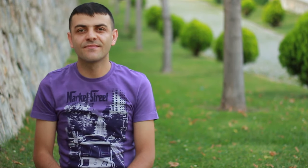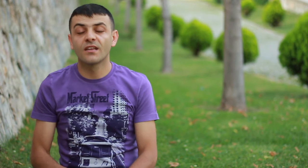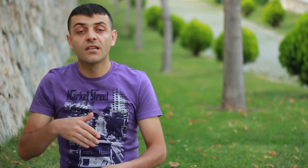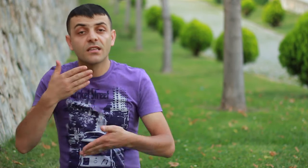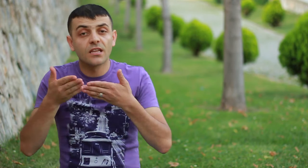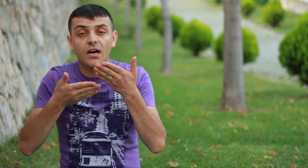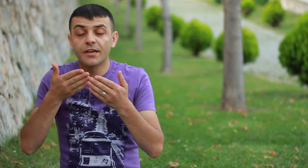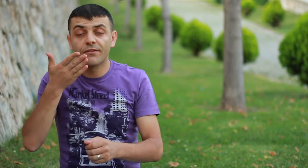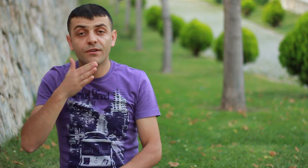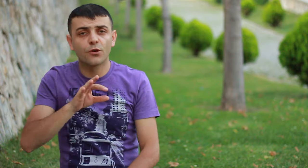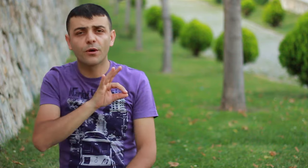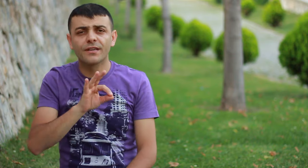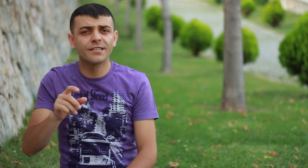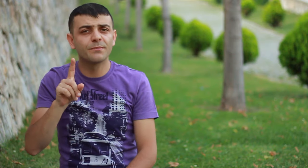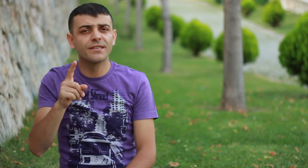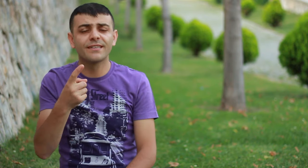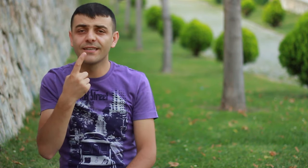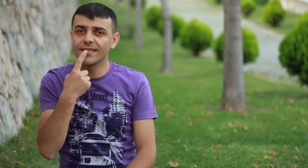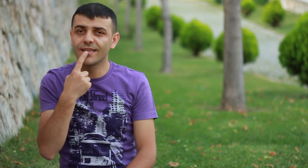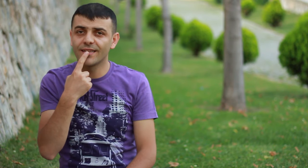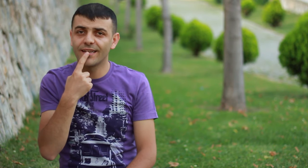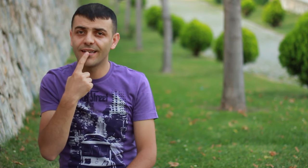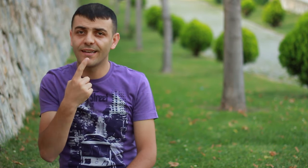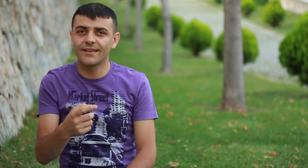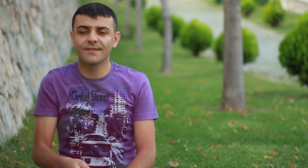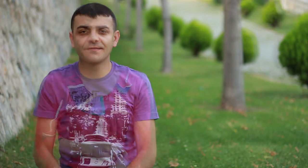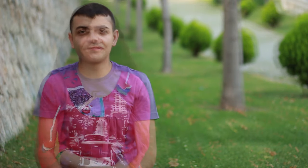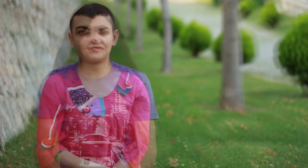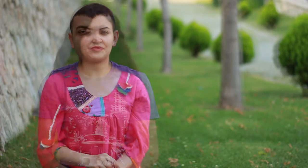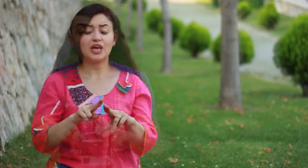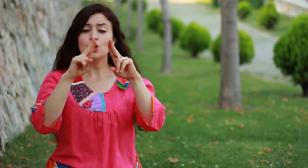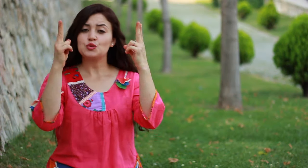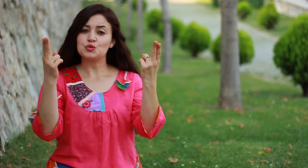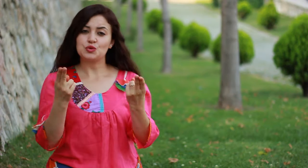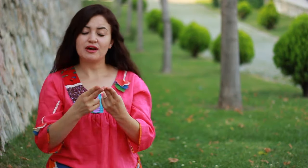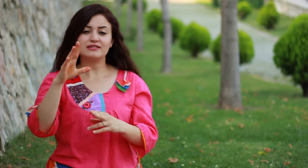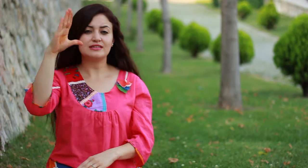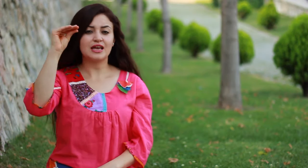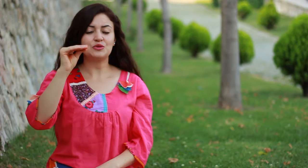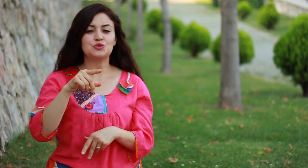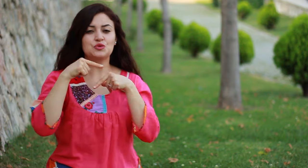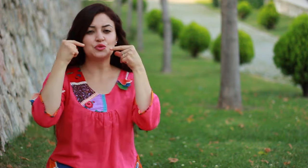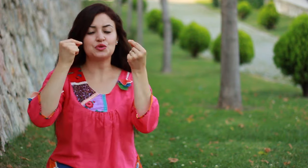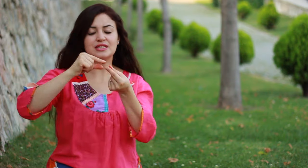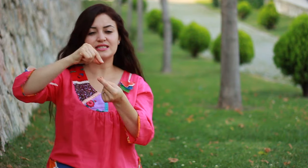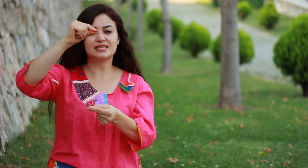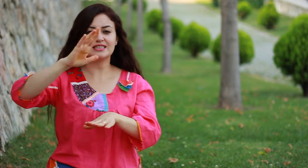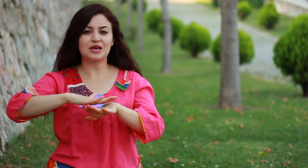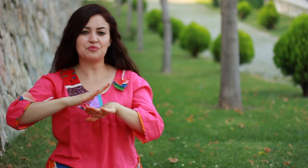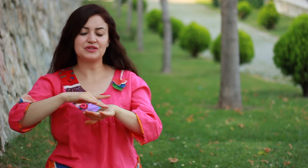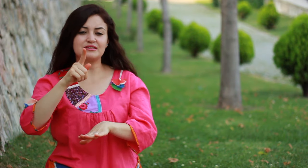Tarifi yok hiçbir dilde Dünyanın en mutlu insanı yaptın